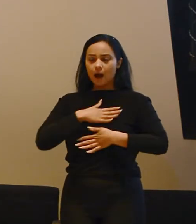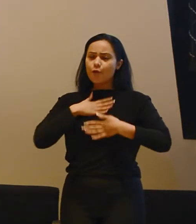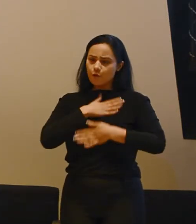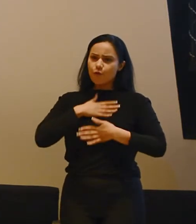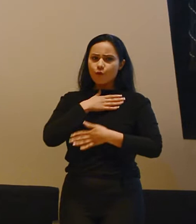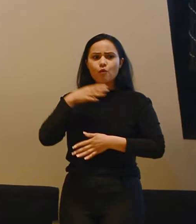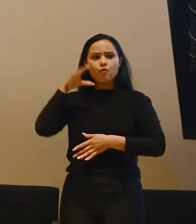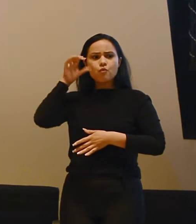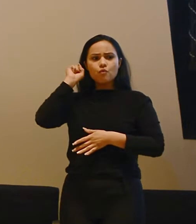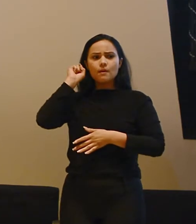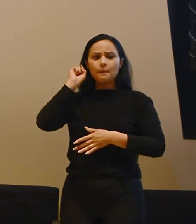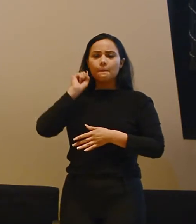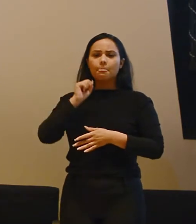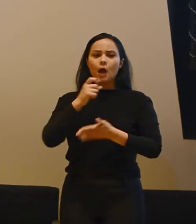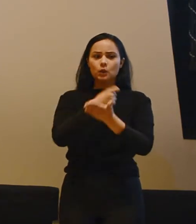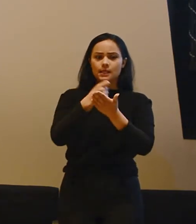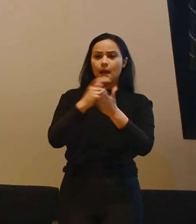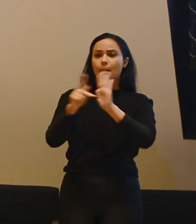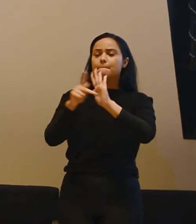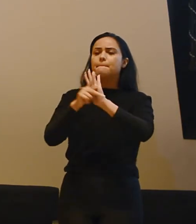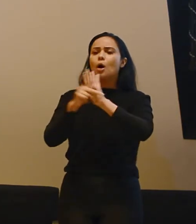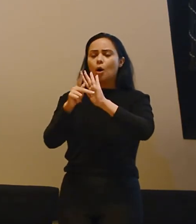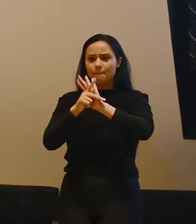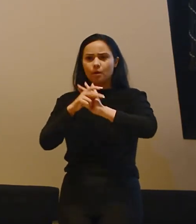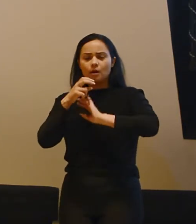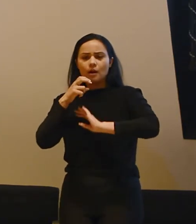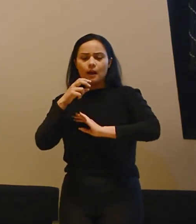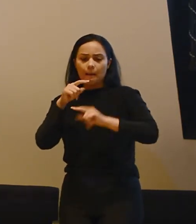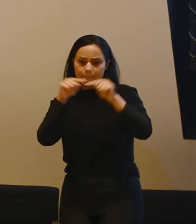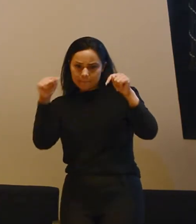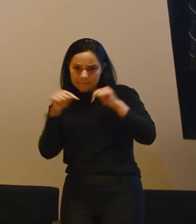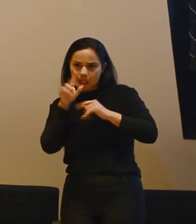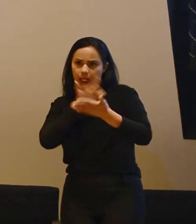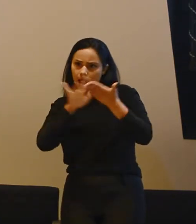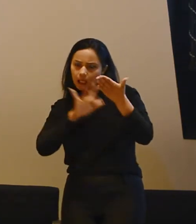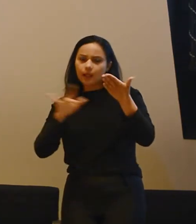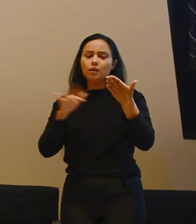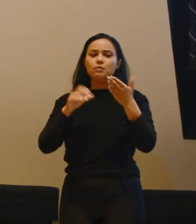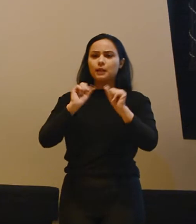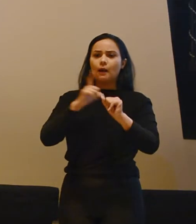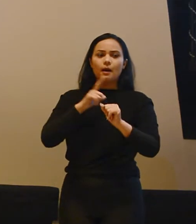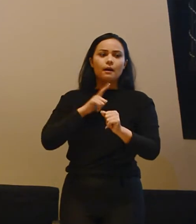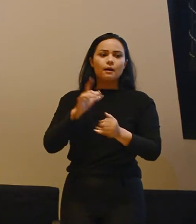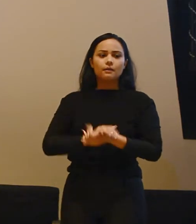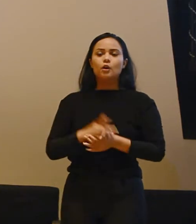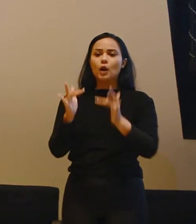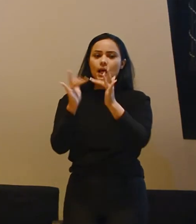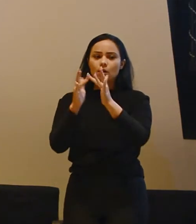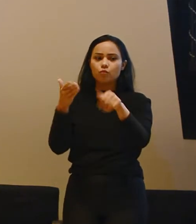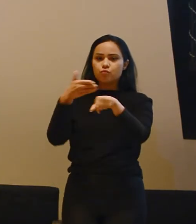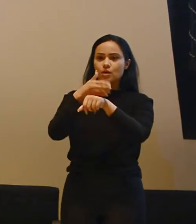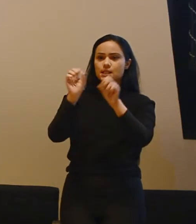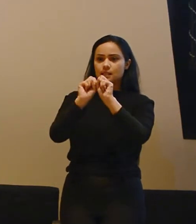poder escutar o desenho no próprio aparelho. aparelho, existem várias possibilidades em relação a isso. E ele faz conexão direta